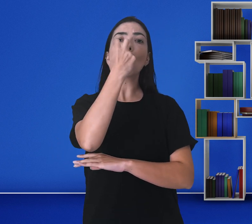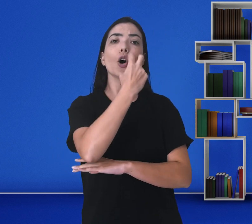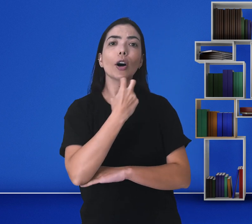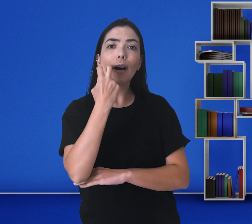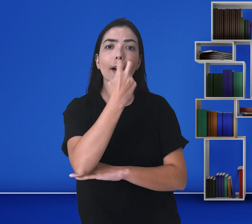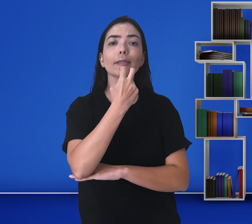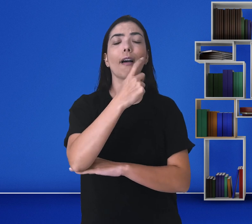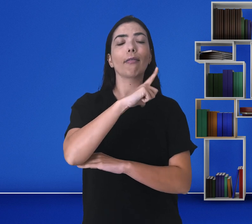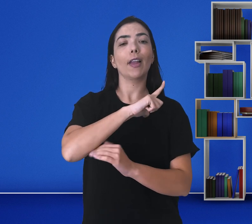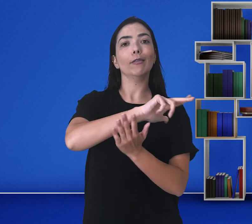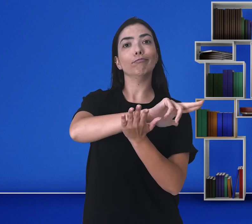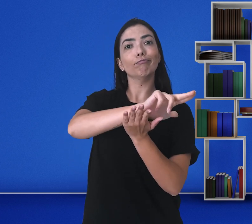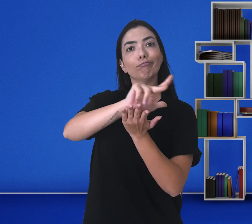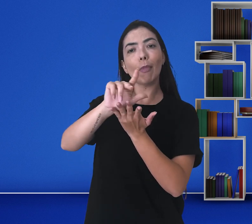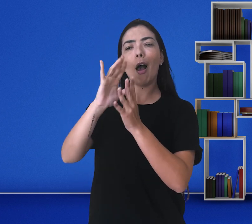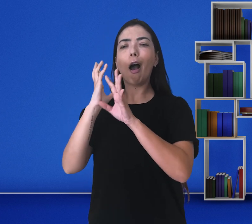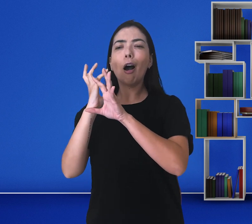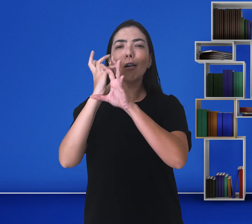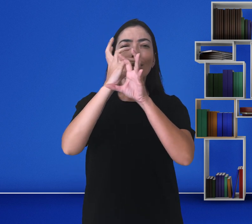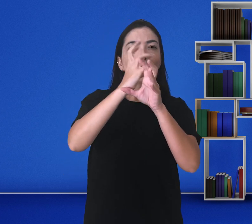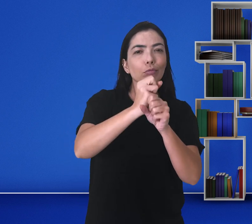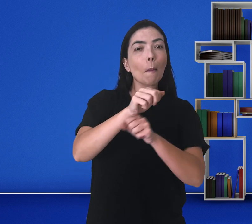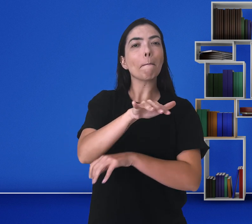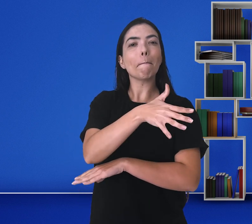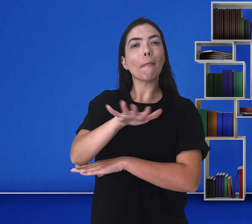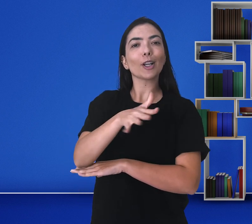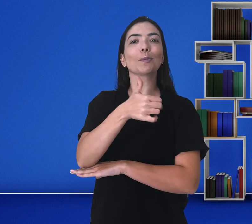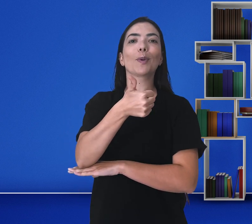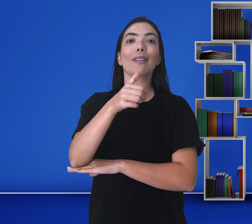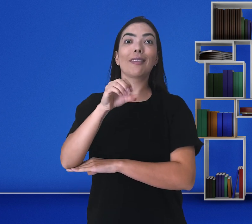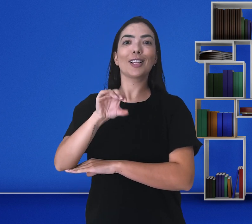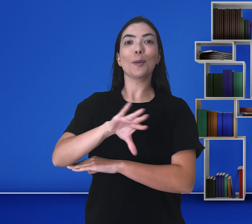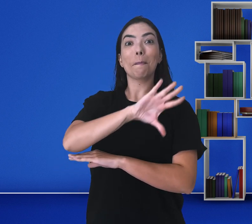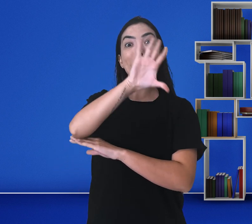oralizados, que somam mais de 10 milhões.